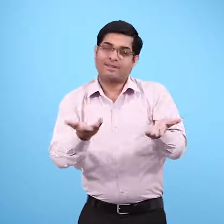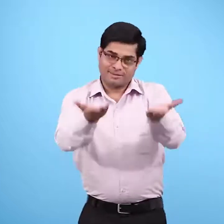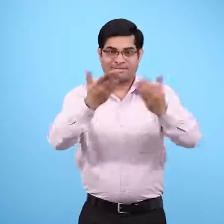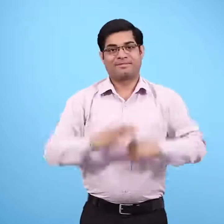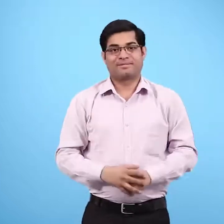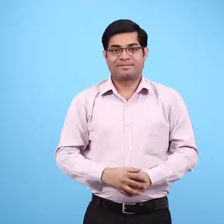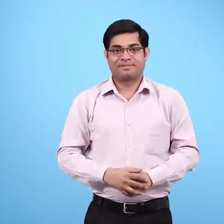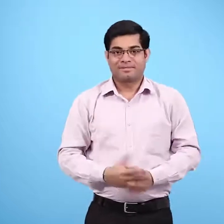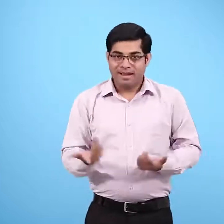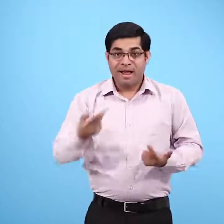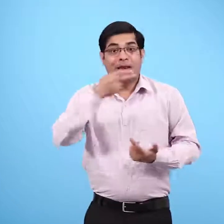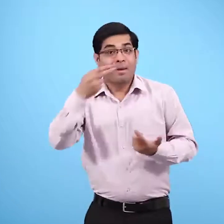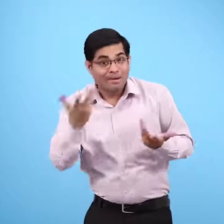खाने की चीज क्या थी?